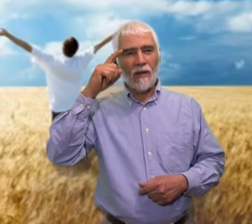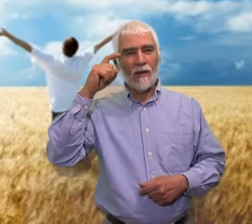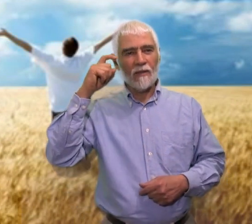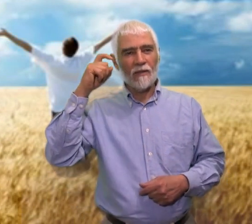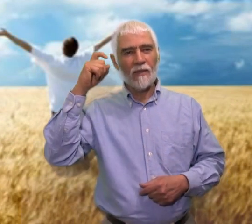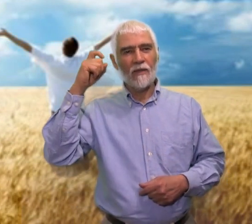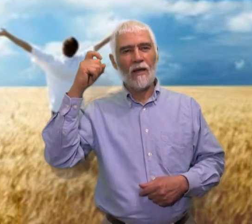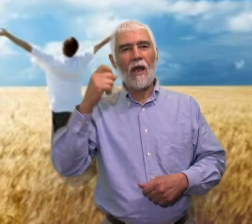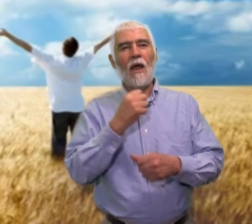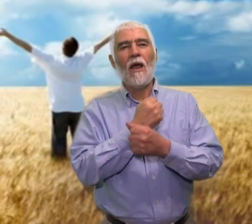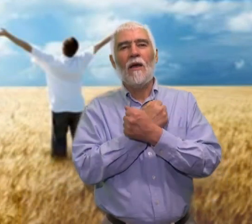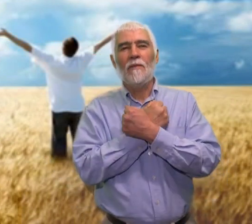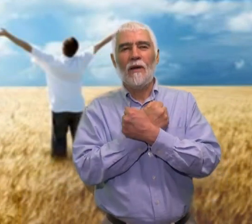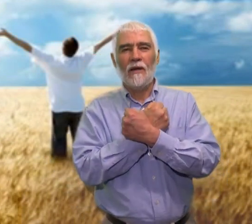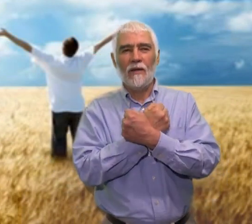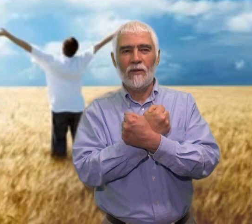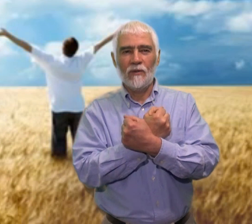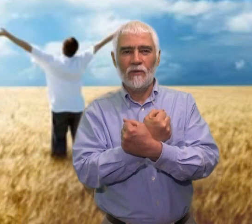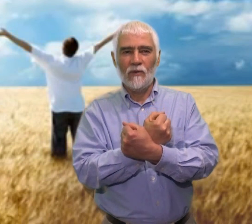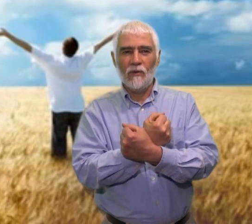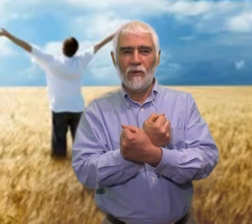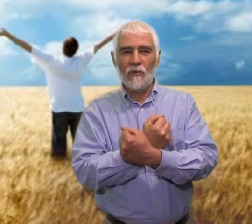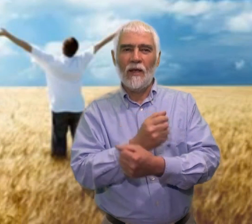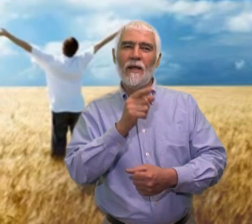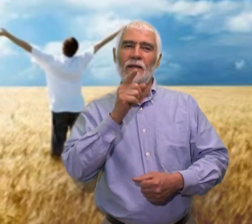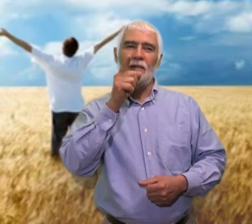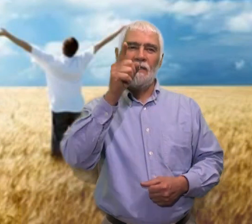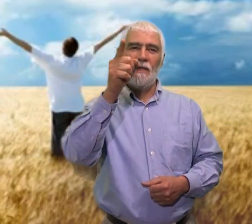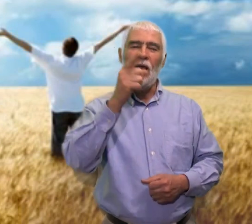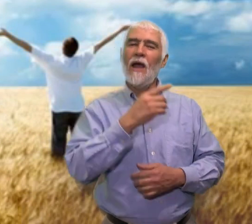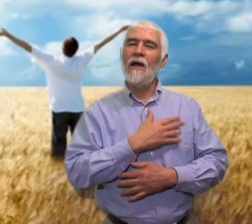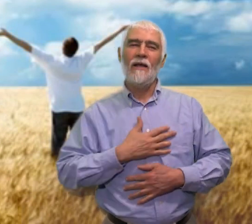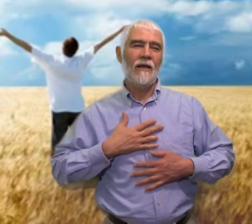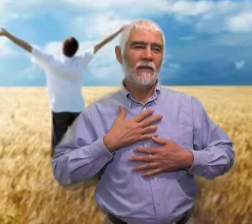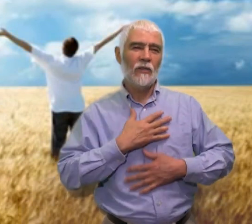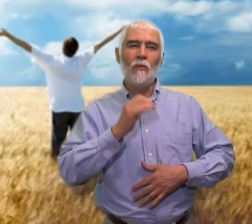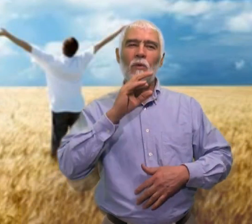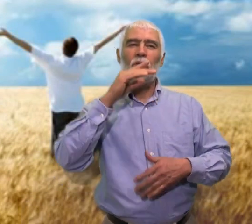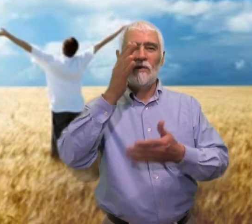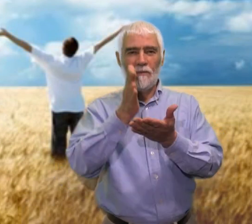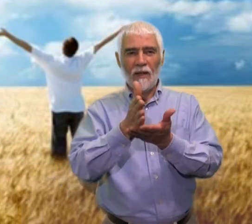Padre amado, te agradezco por tus planes,